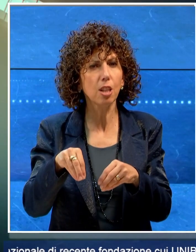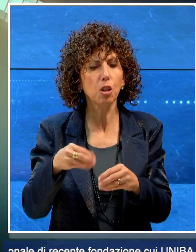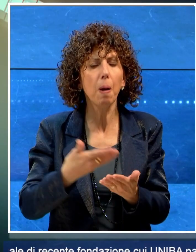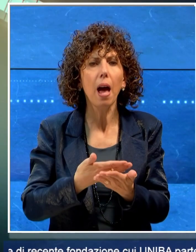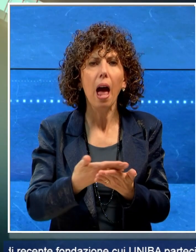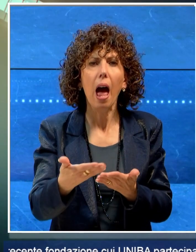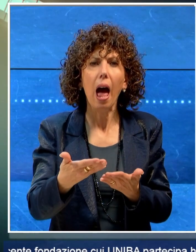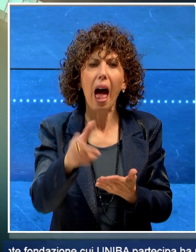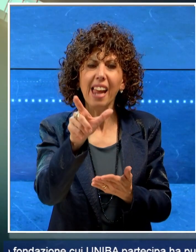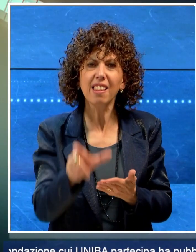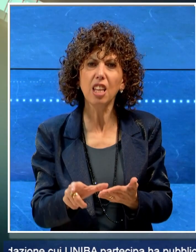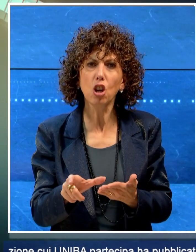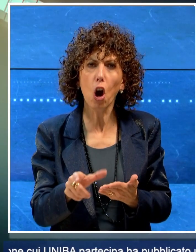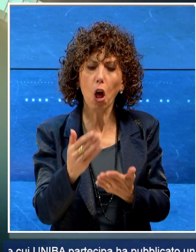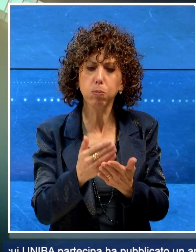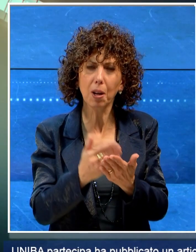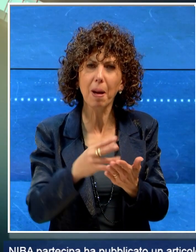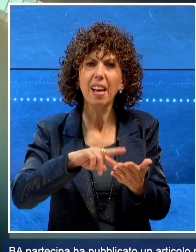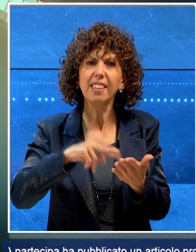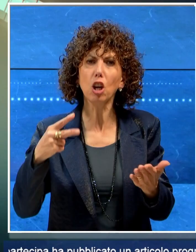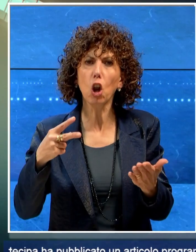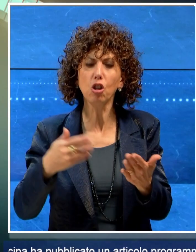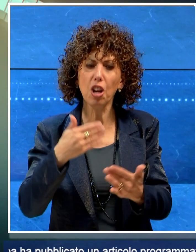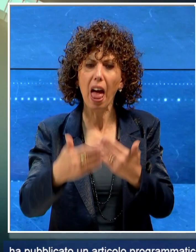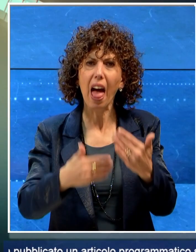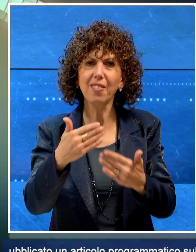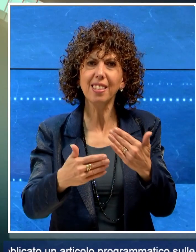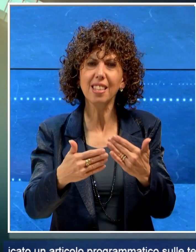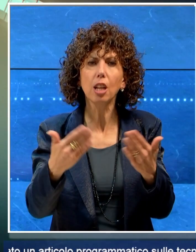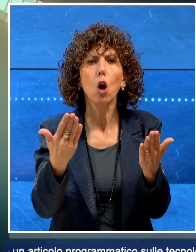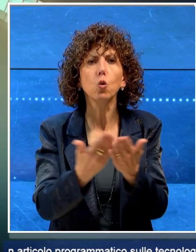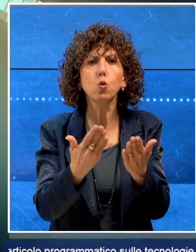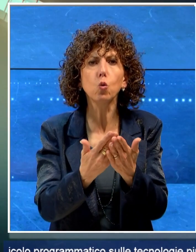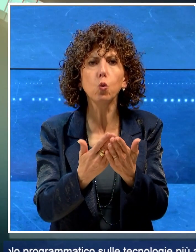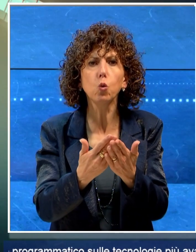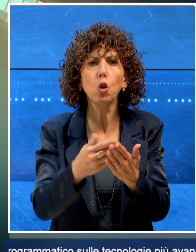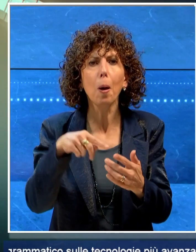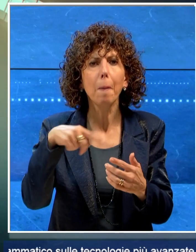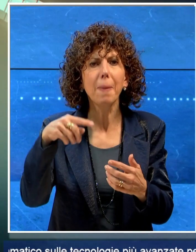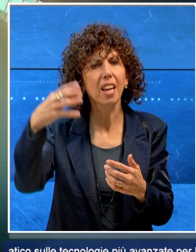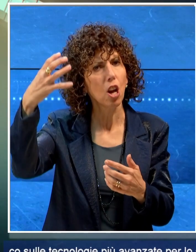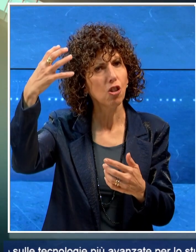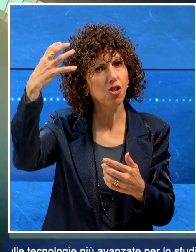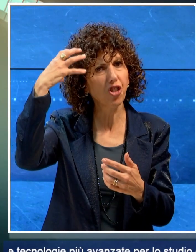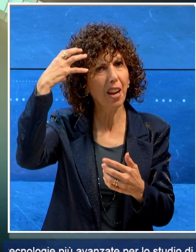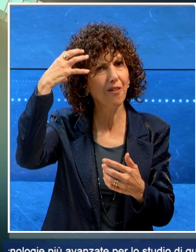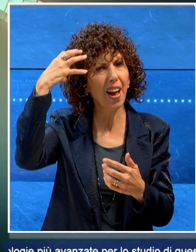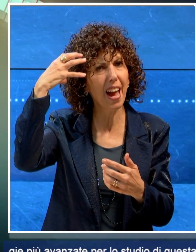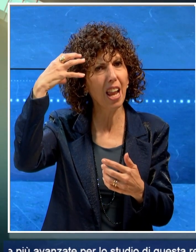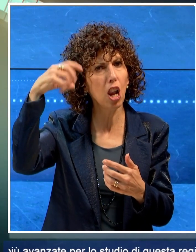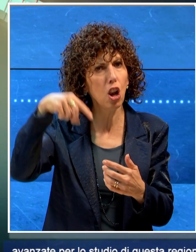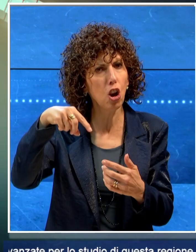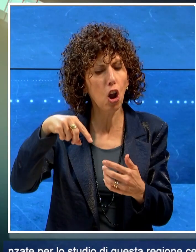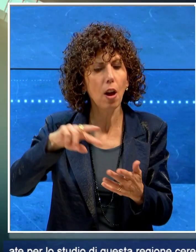articolo programmatico sulle tecnologie più avanzate per lo studio di questa regione cerebrale mediante